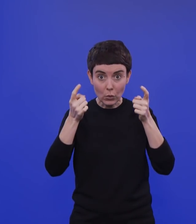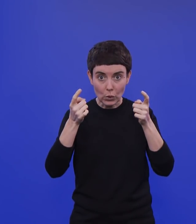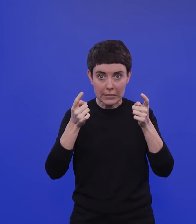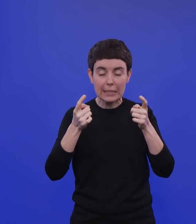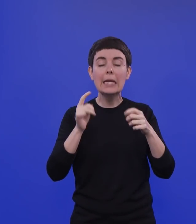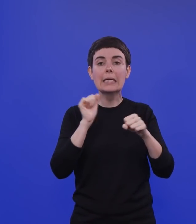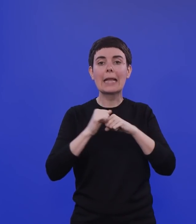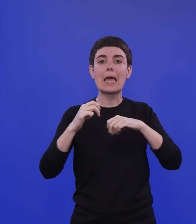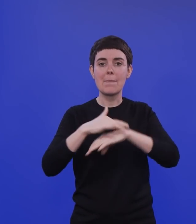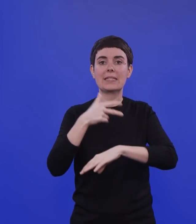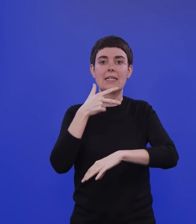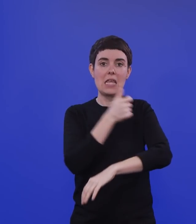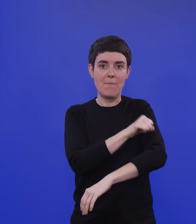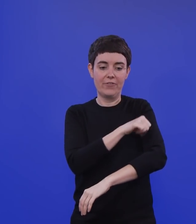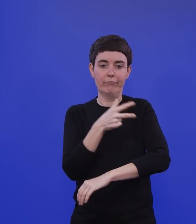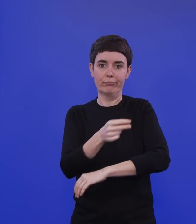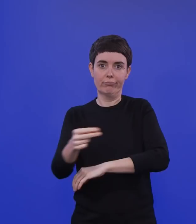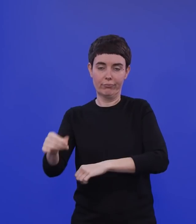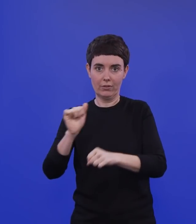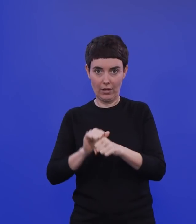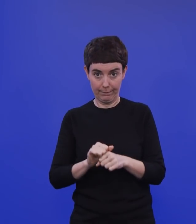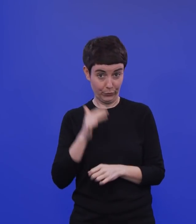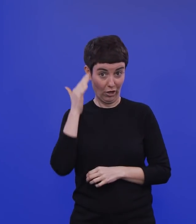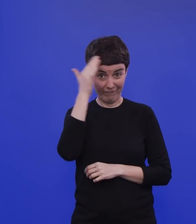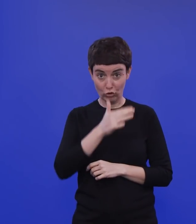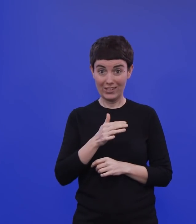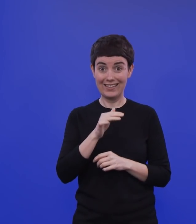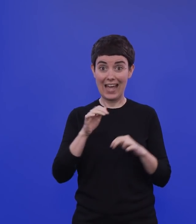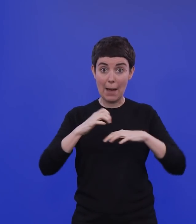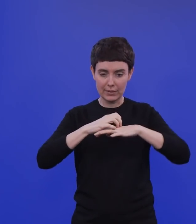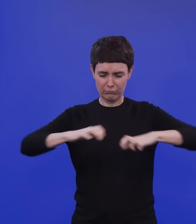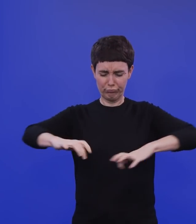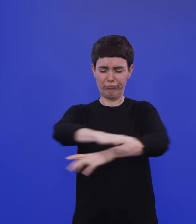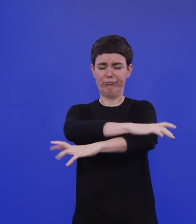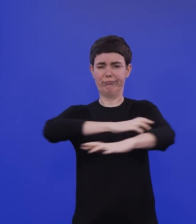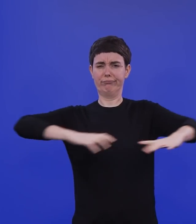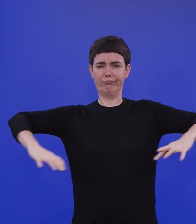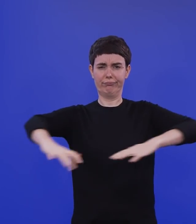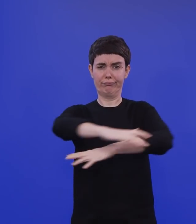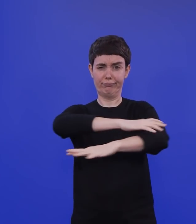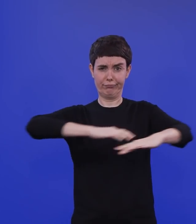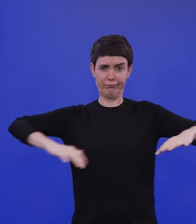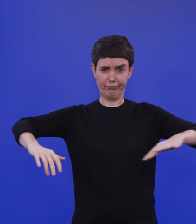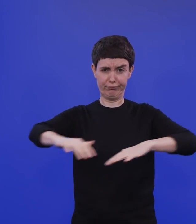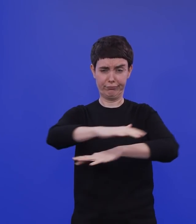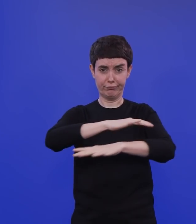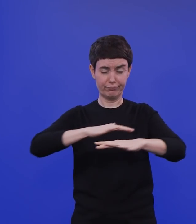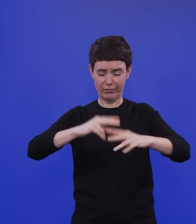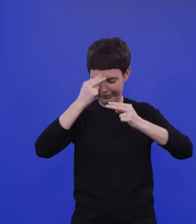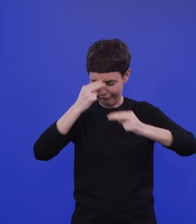eben da diesen wild durcheinanderlaufenden Haufen von Ameisen. Es ist ein Riesenunterschied, ob wir die alle durcheinander laufen lassen und